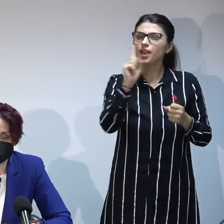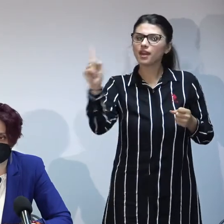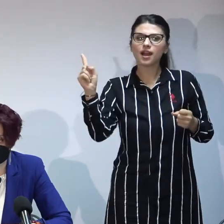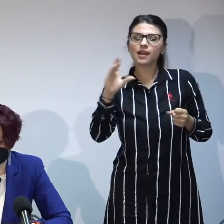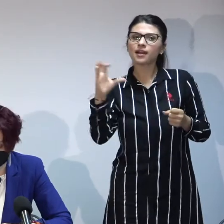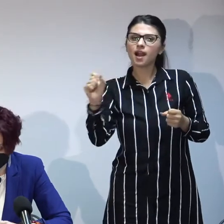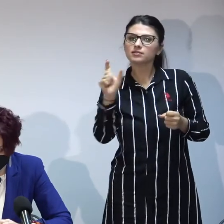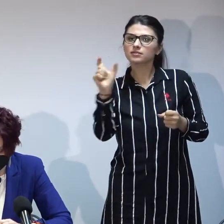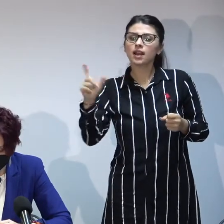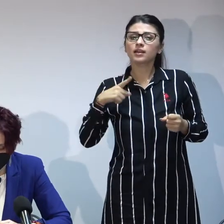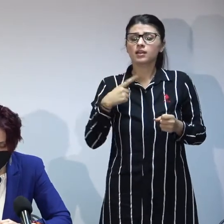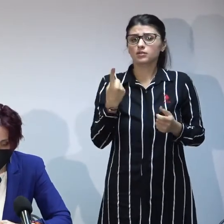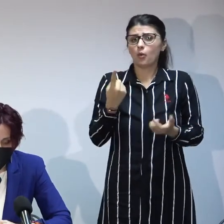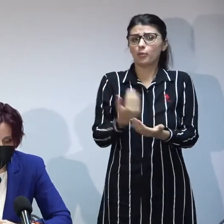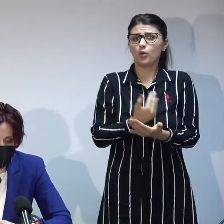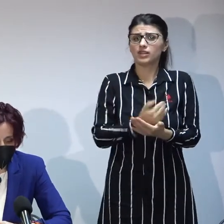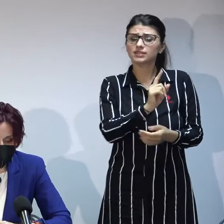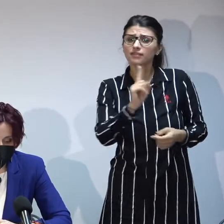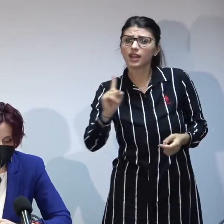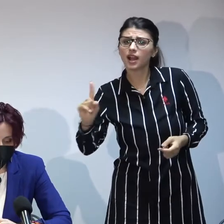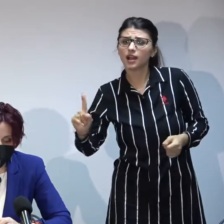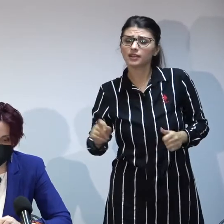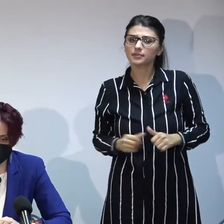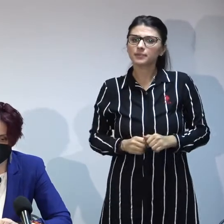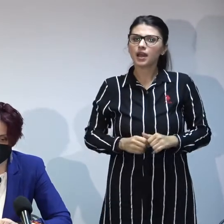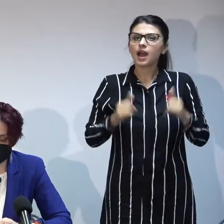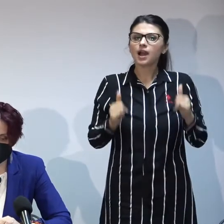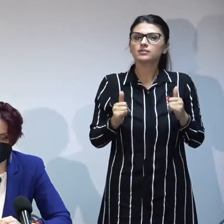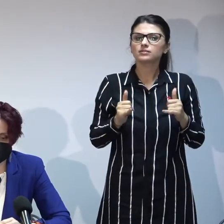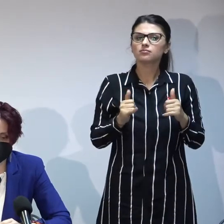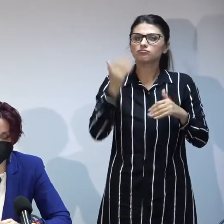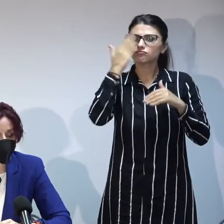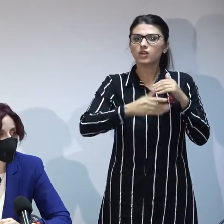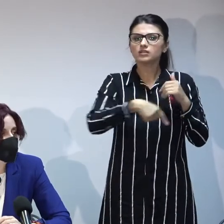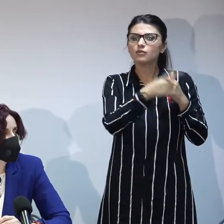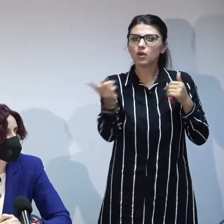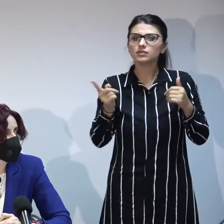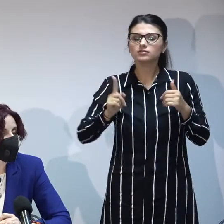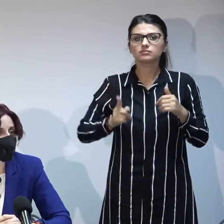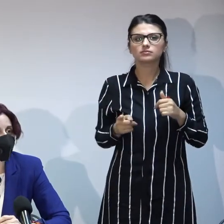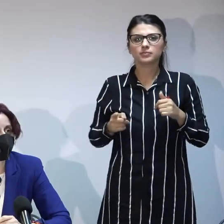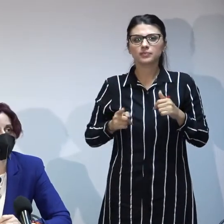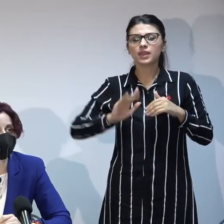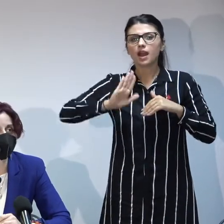fiind în sine o poveste. Astăzi vin în fața dumneavoastră alături de